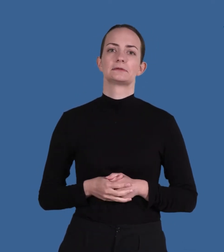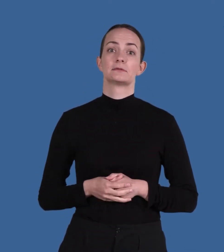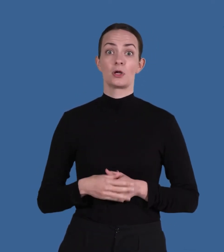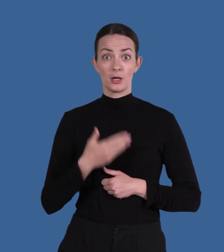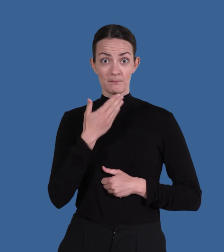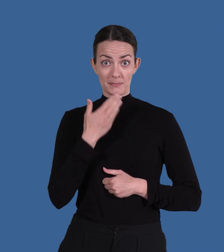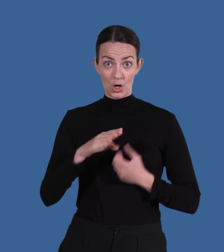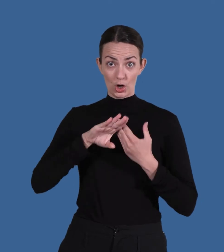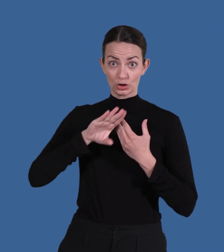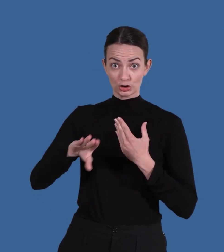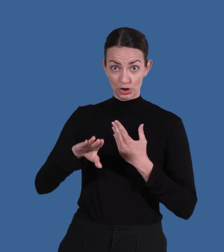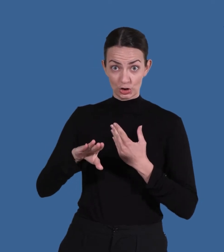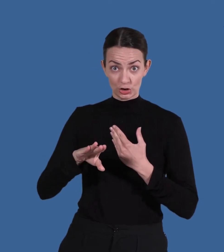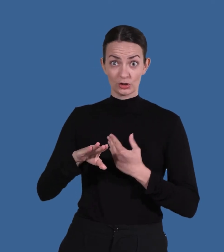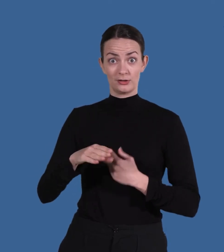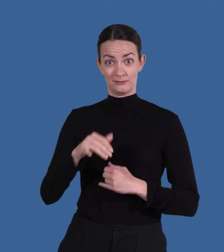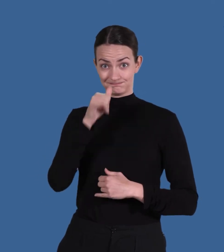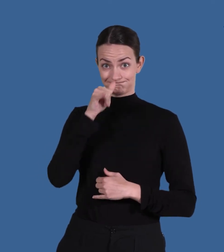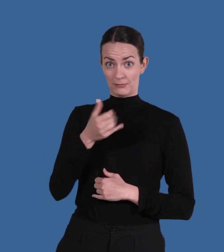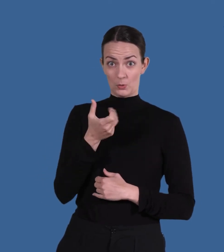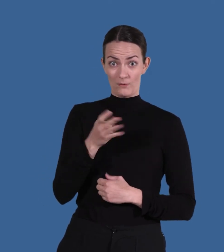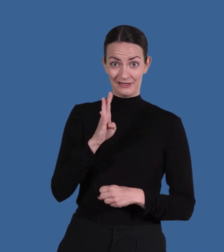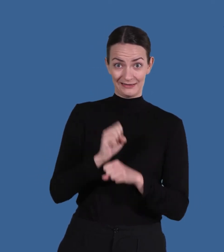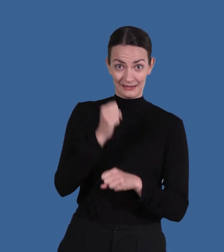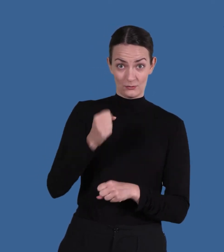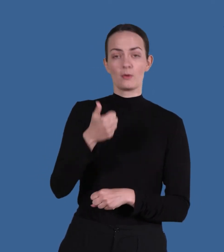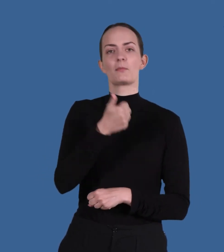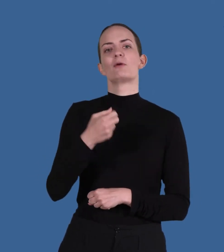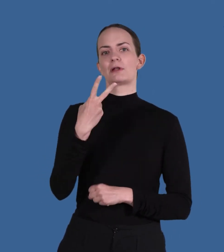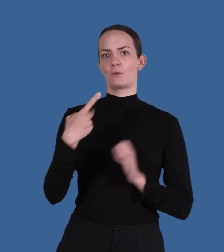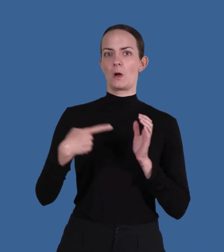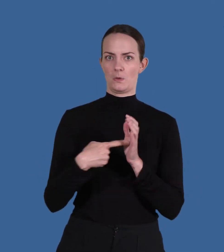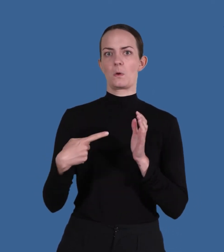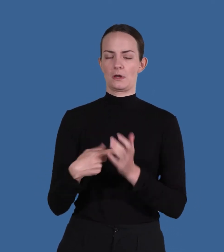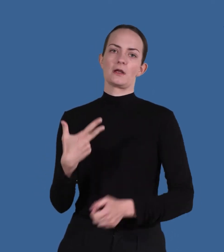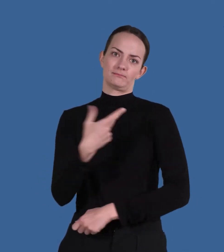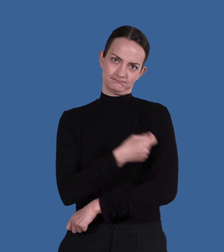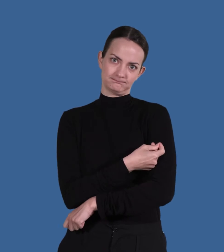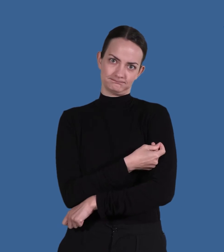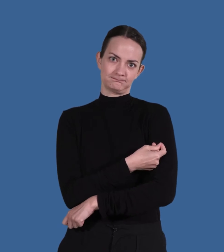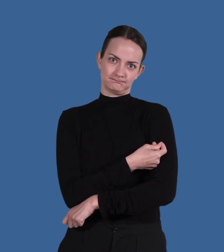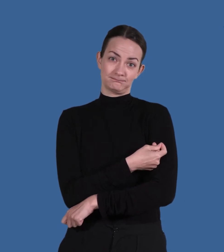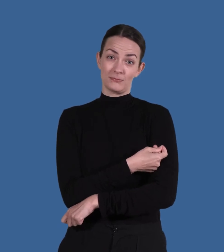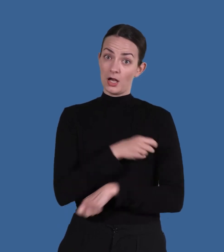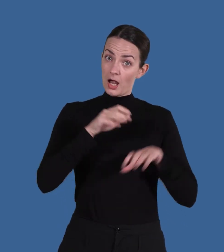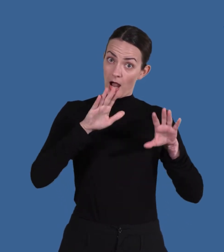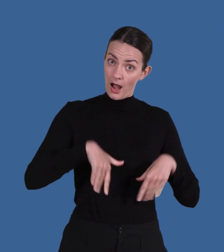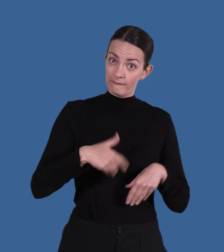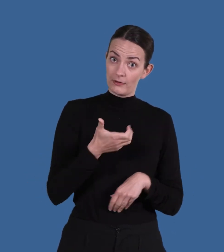För att få ett bra skydd mot covid-19 behöver du två doser av vaccinet Du rekommenderas att vaccinera dig